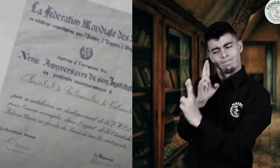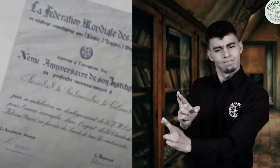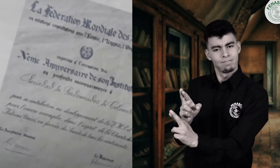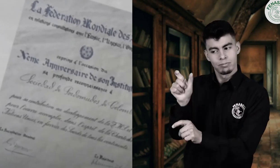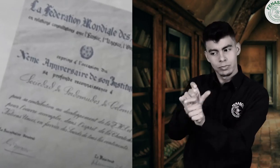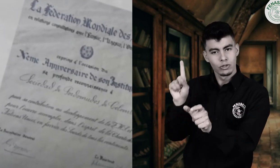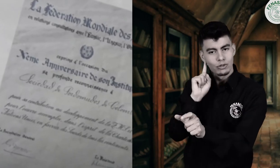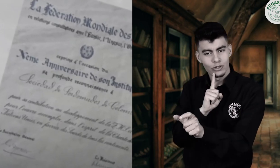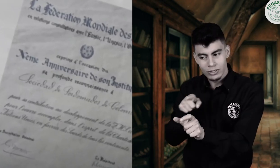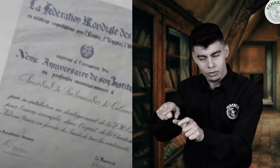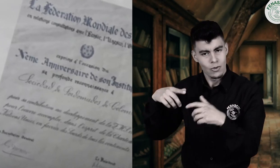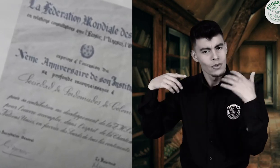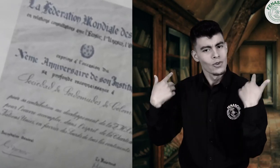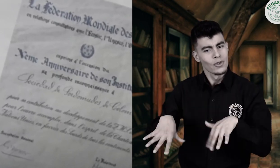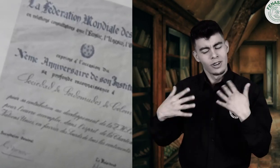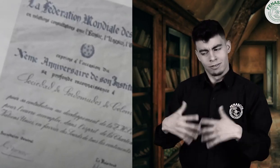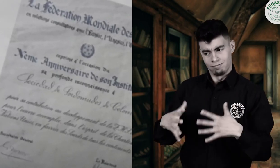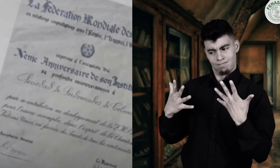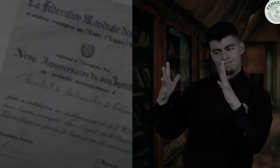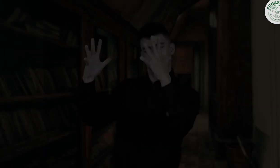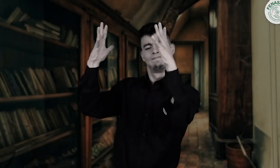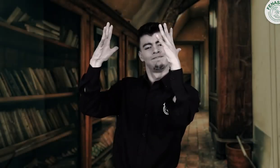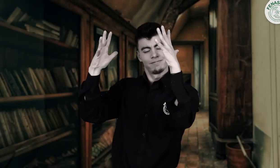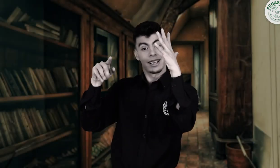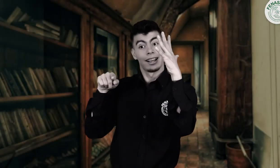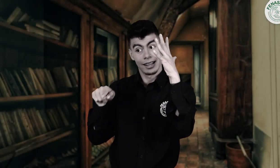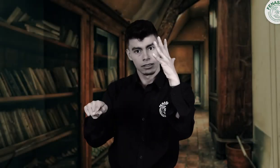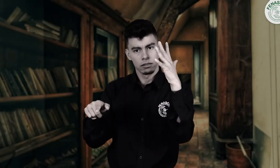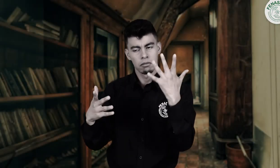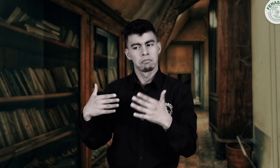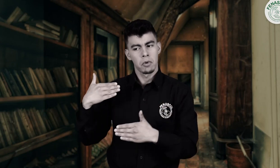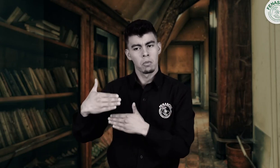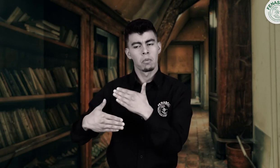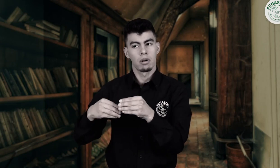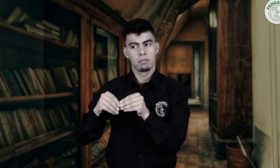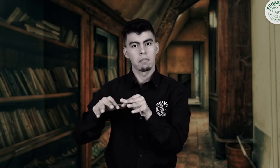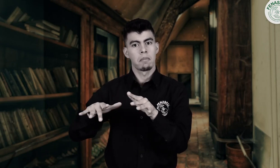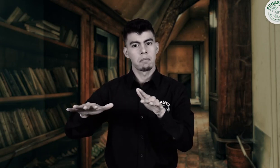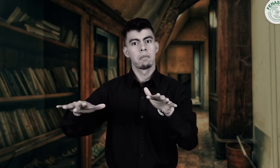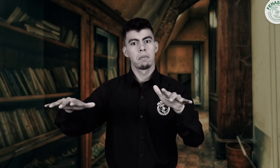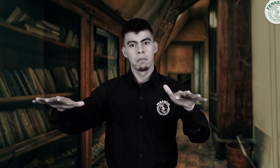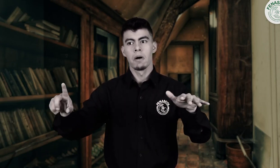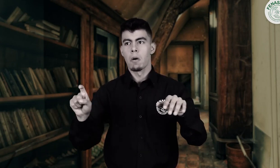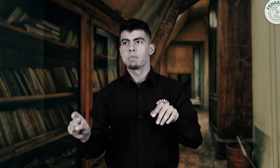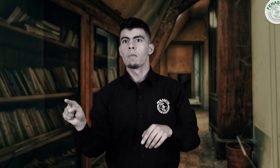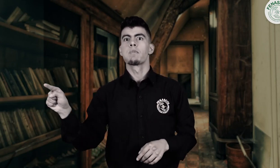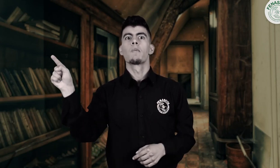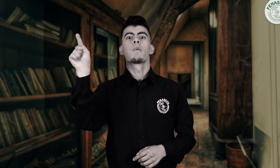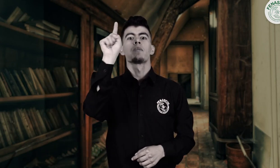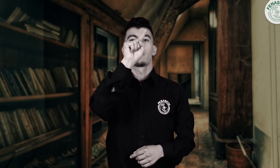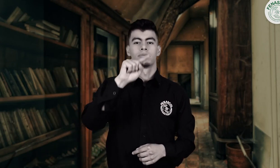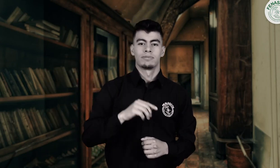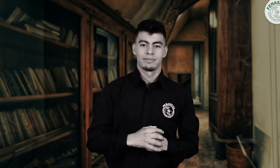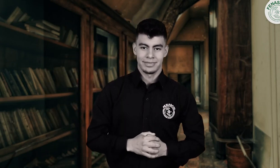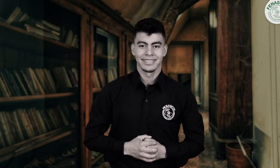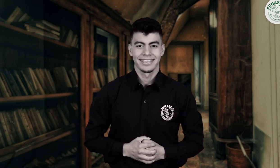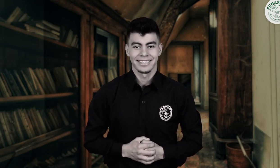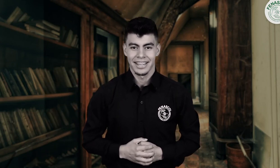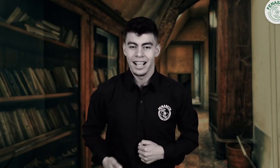hecho que inspiró a otros sordos en distintas latitudes. ¡Ah, sí! ¡Veamos